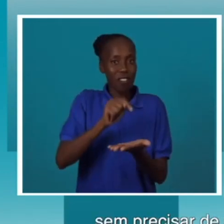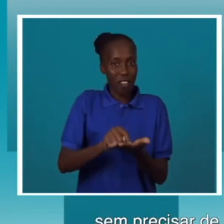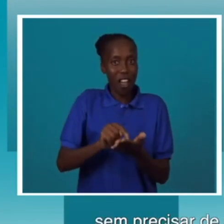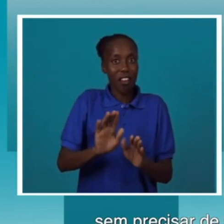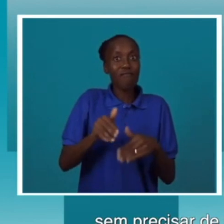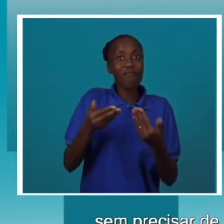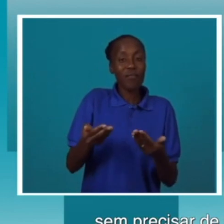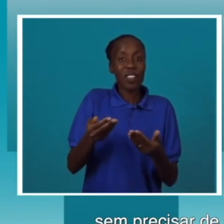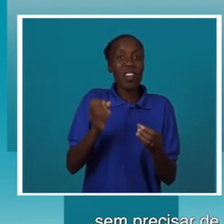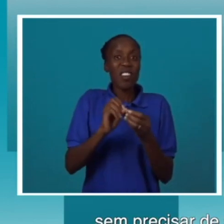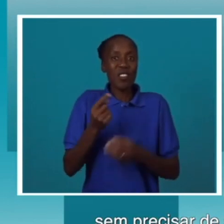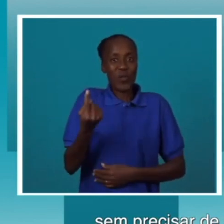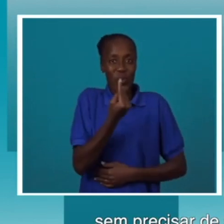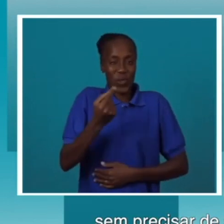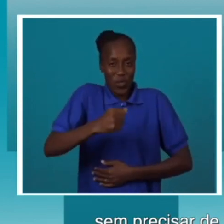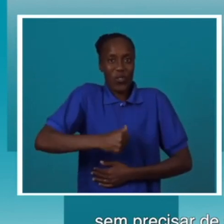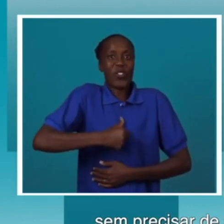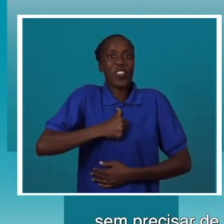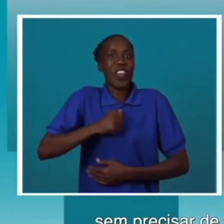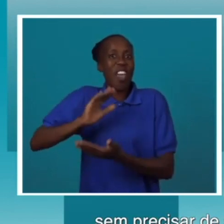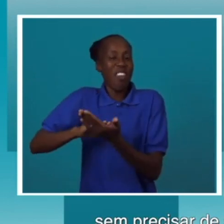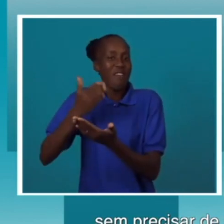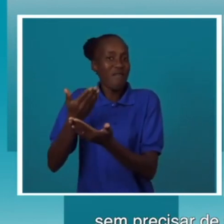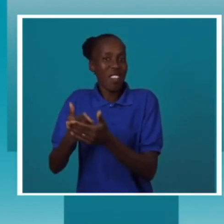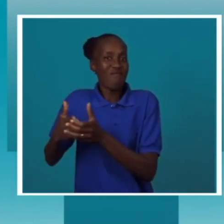sem ter que precisarem de serem acompanhados por intérprete.